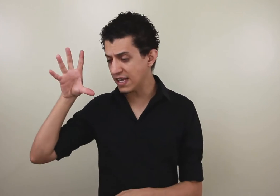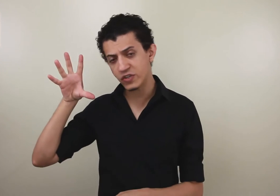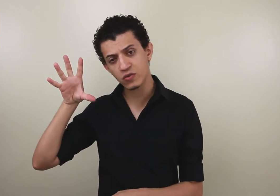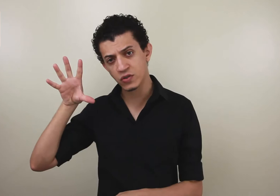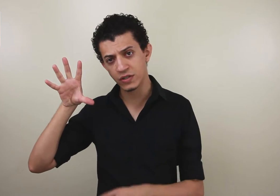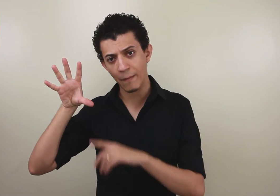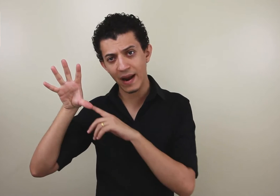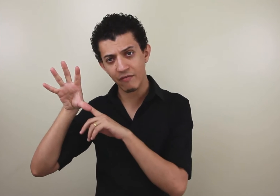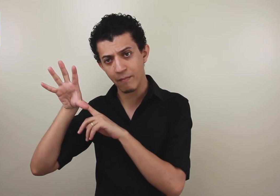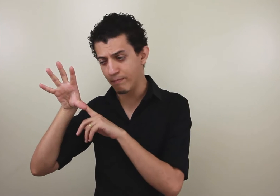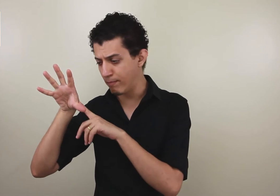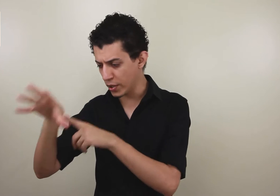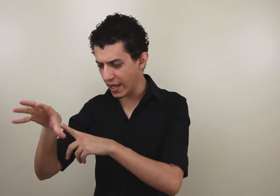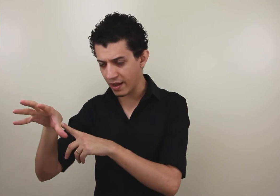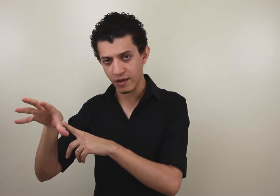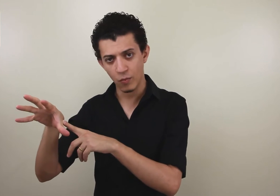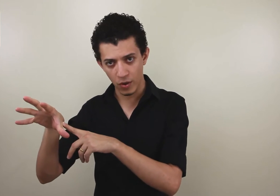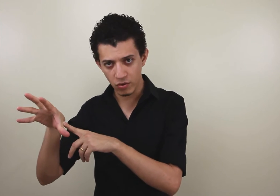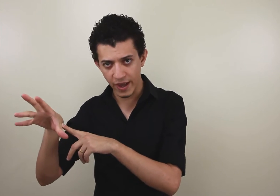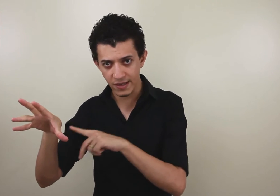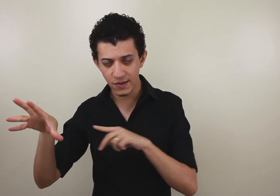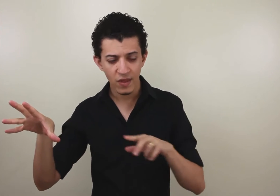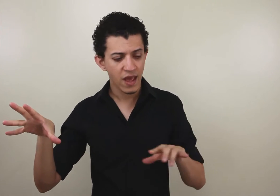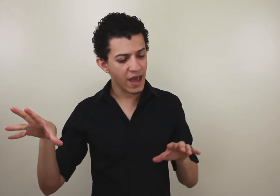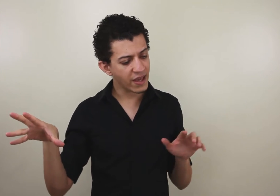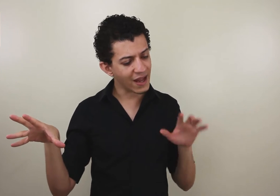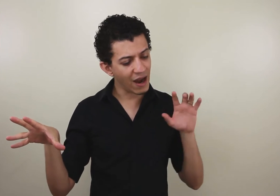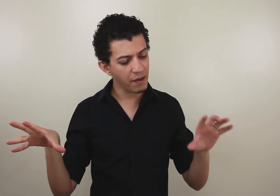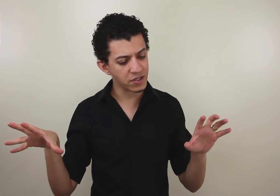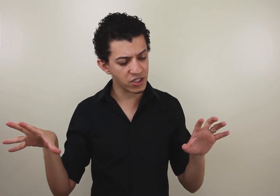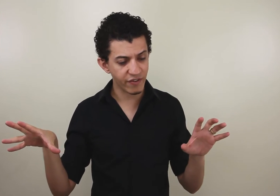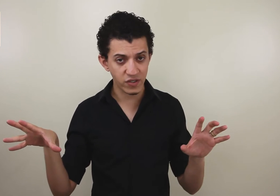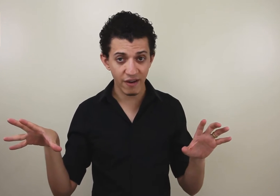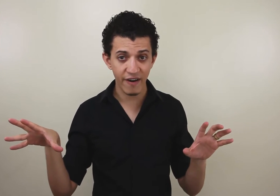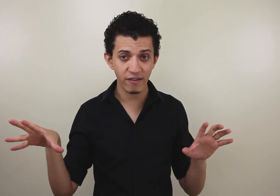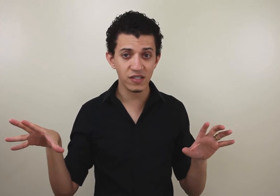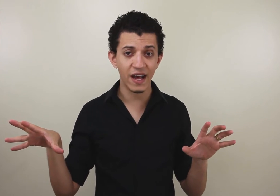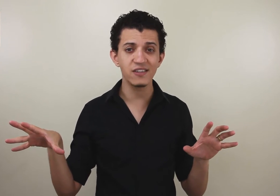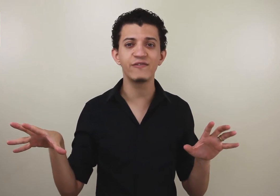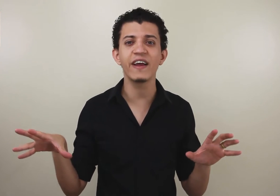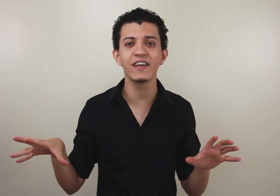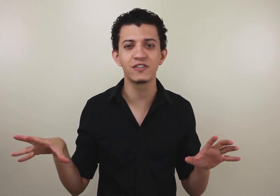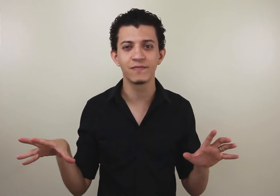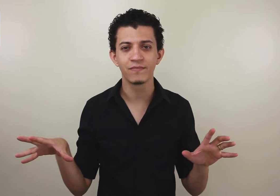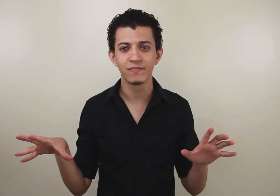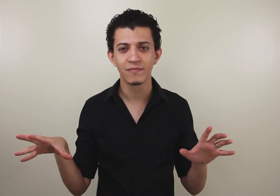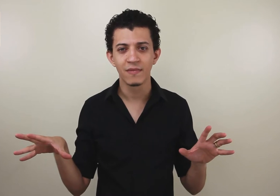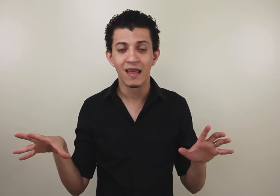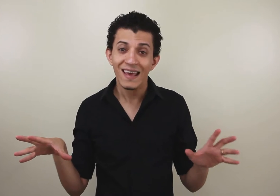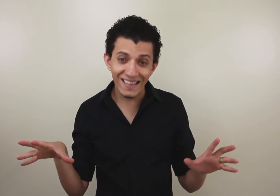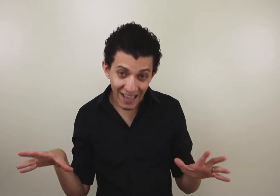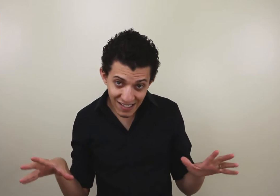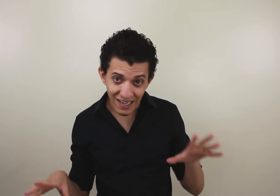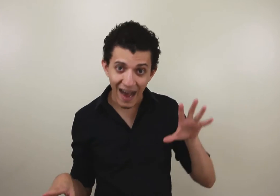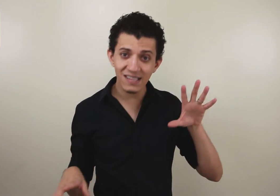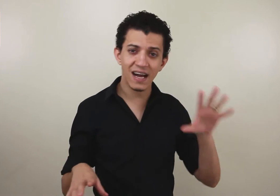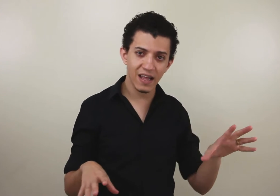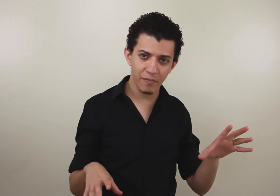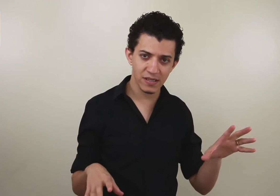sentidos da palavra poder no português, em que na Libras a gente vai usar vários sinais diferentes. E tem sinais na Libras